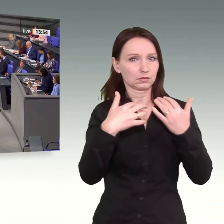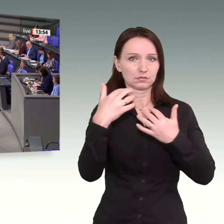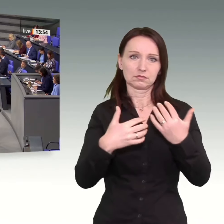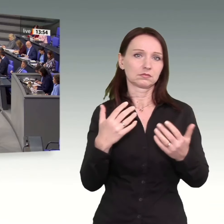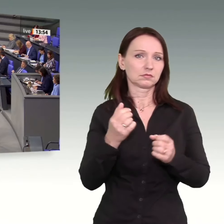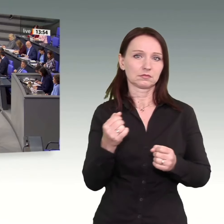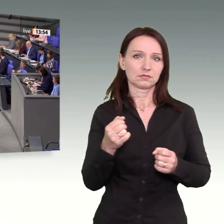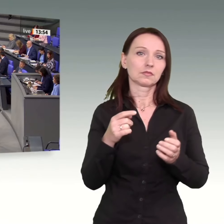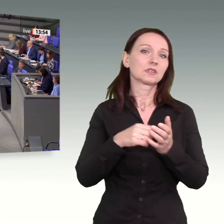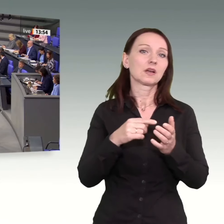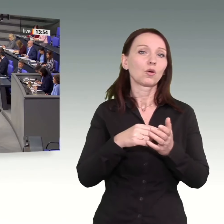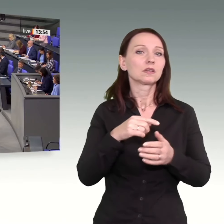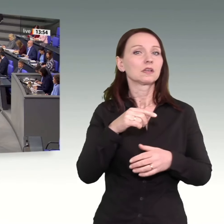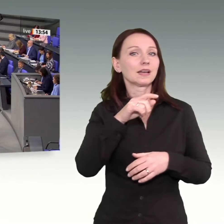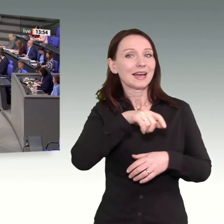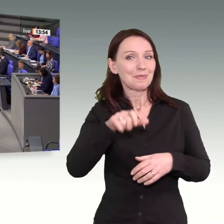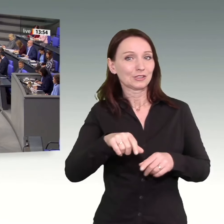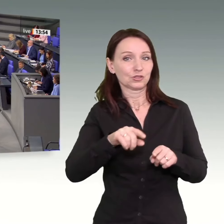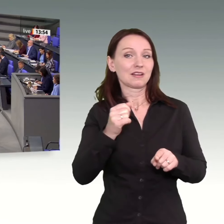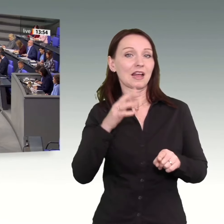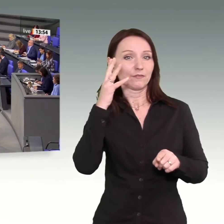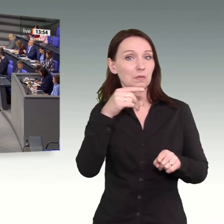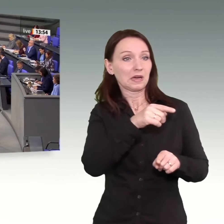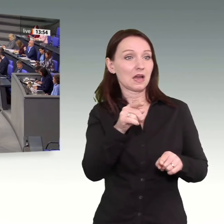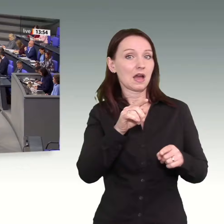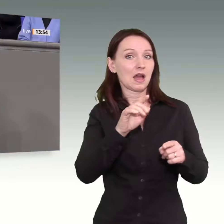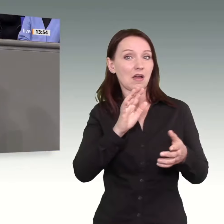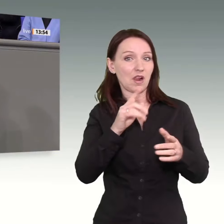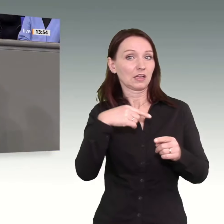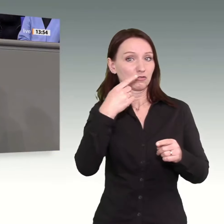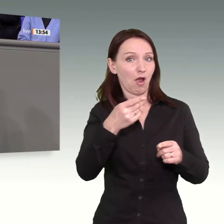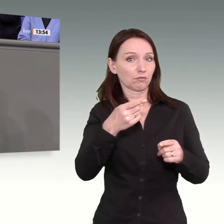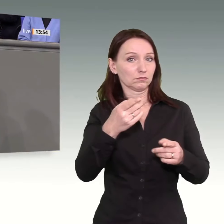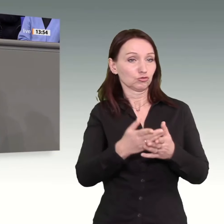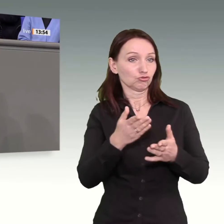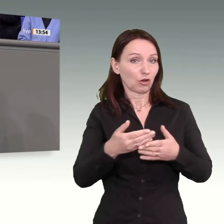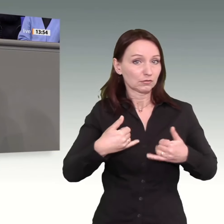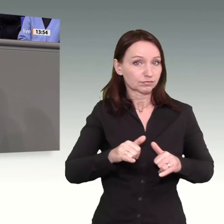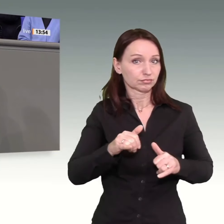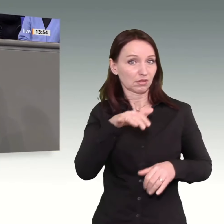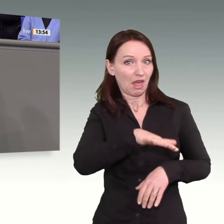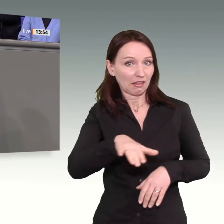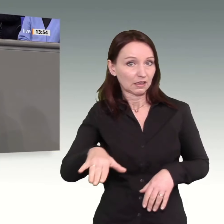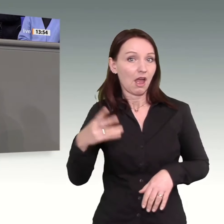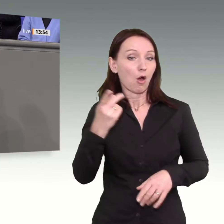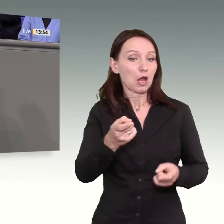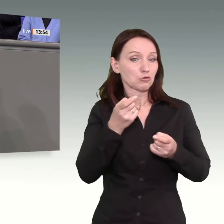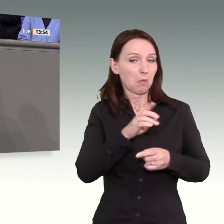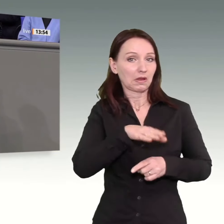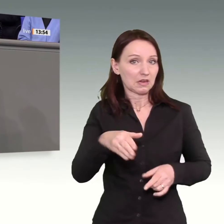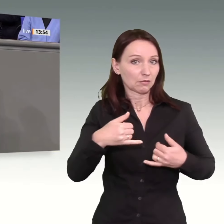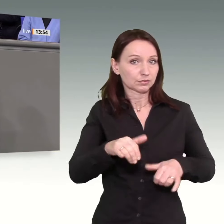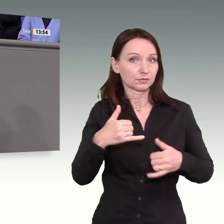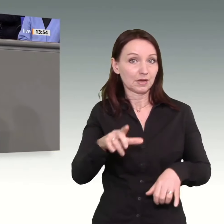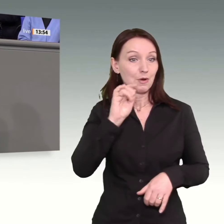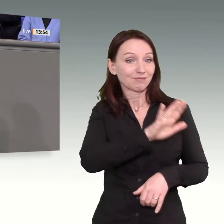sich oder noch vor. Und auch deren Kinder werden ja von den Überschwemmungen, von den Erhitzungen, von den Hitzetoten, die wir erleben